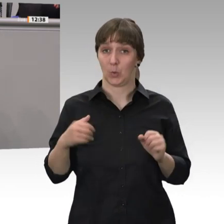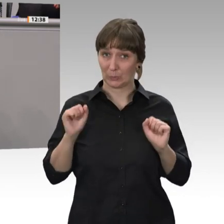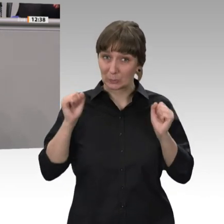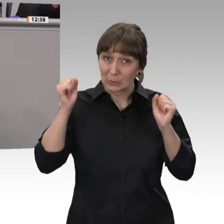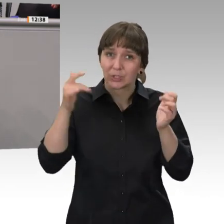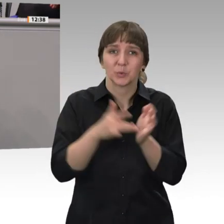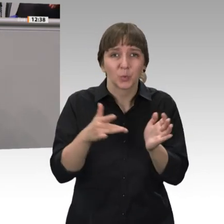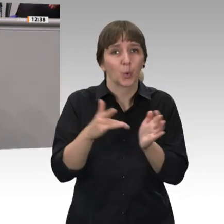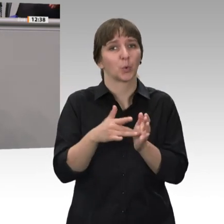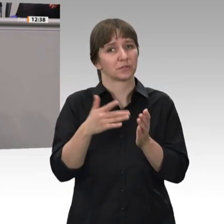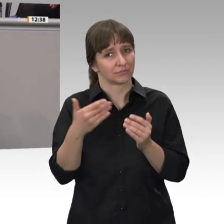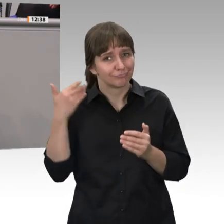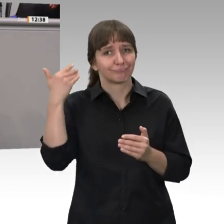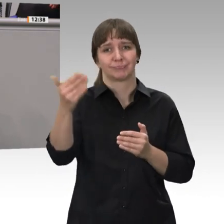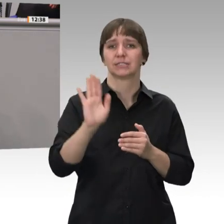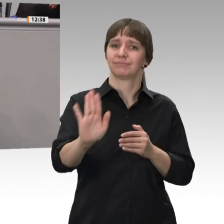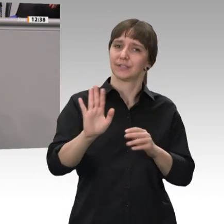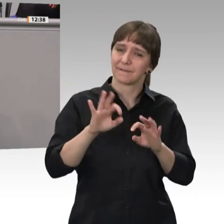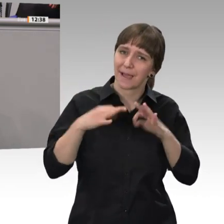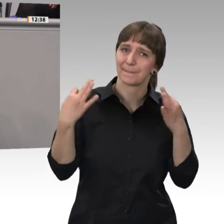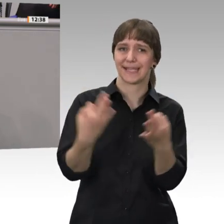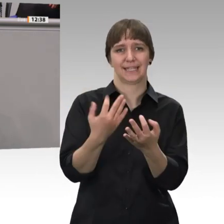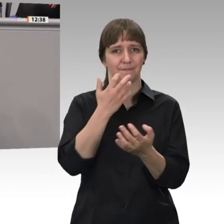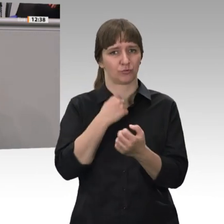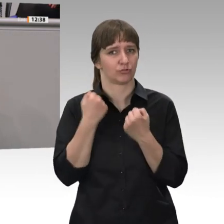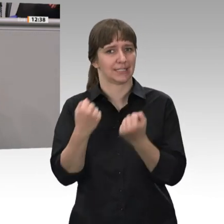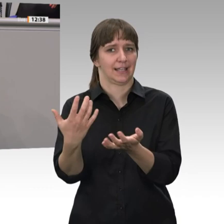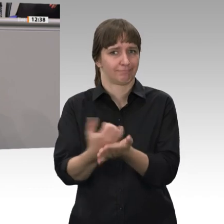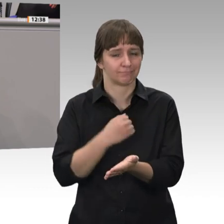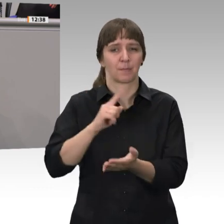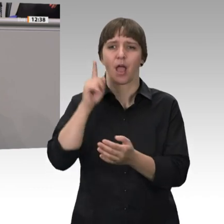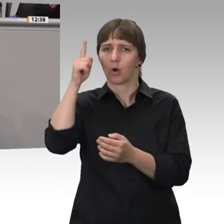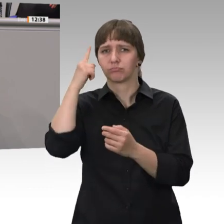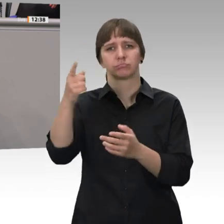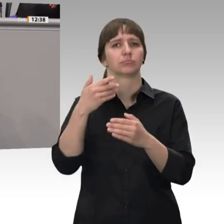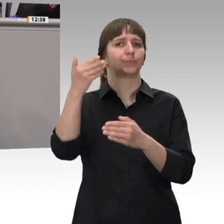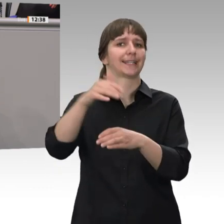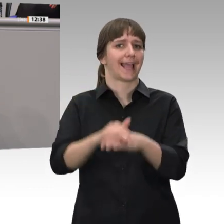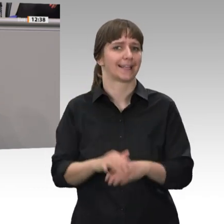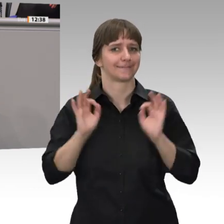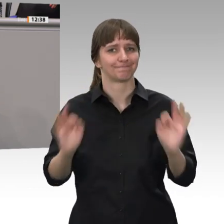den Lebensunterhalt für sich und ihre Familie zu sichern, aber auch dafür, dass sie eines Tages eine anständige Rente erhalten. Das wollen wir am Kern erhalten.